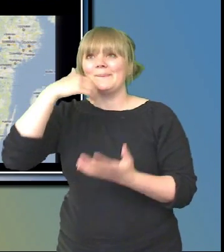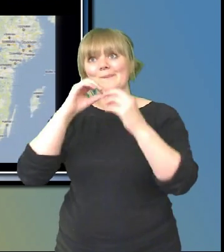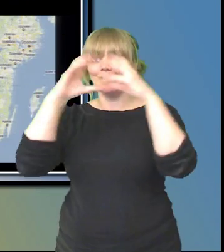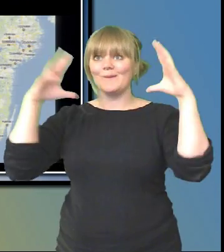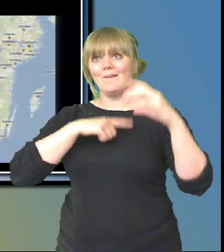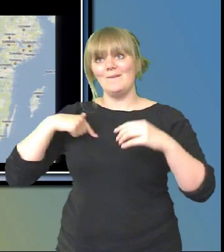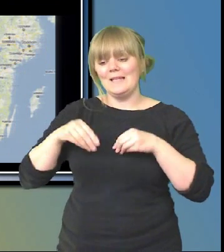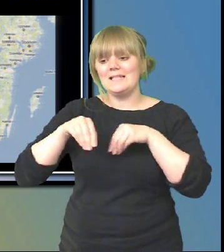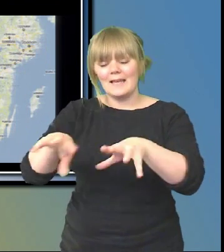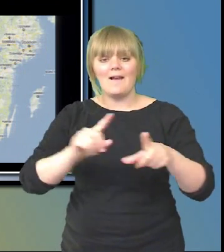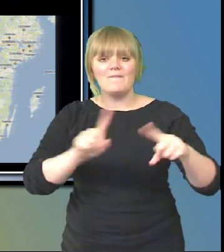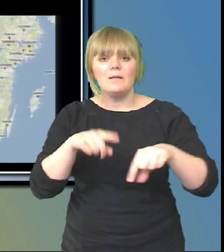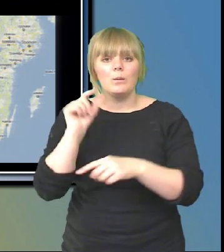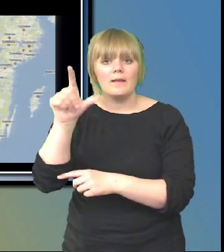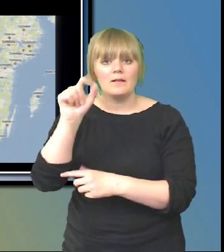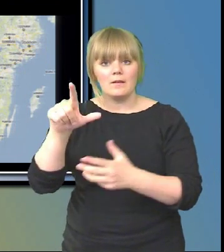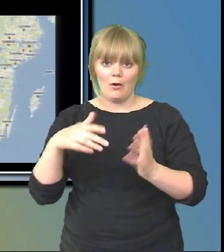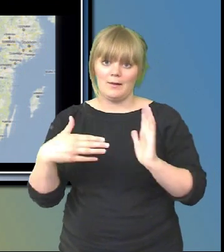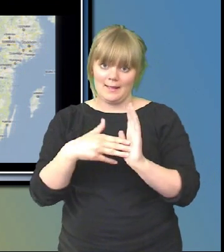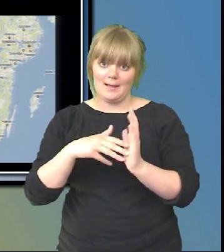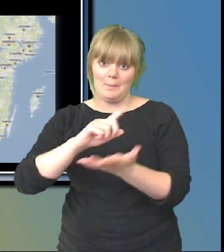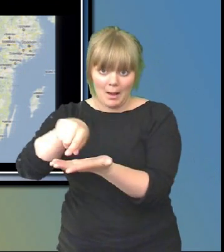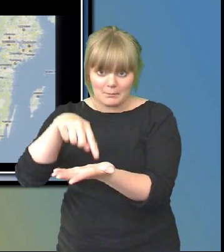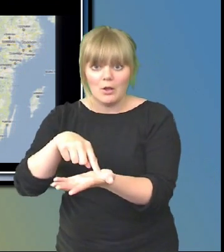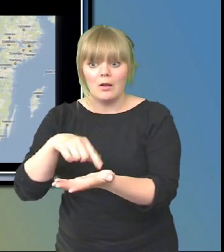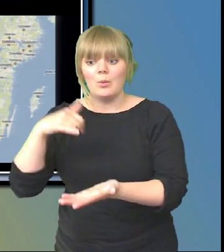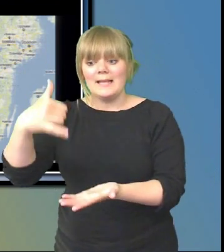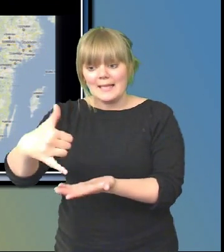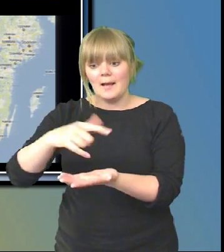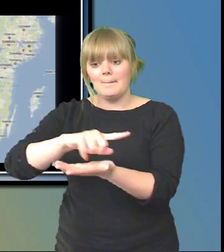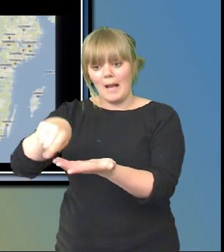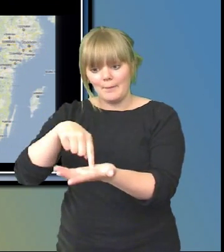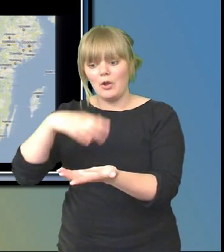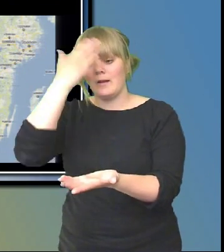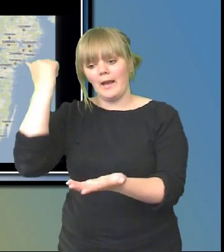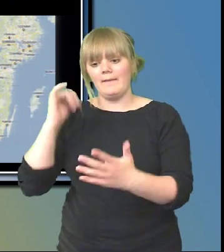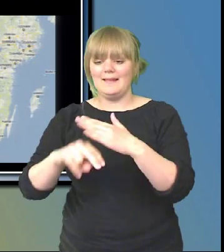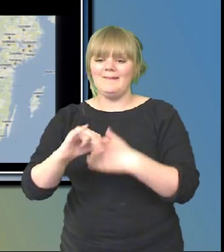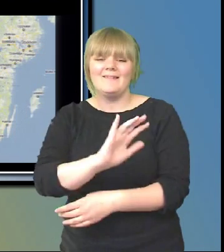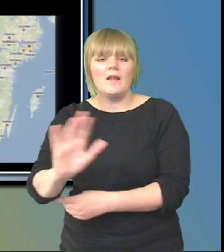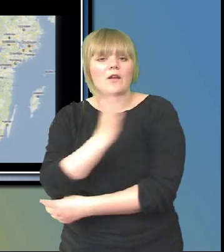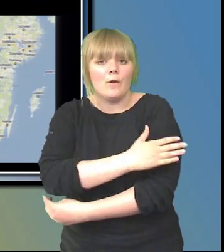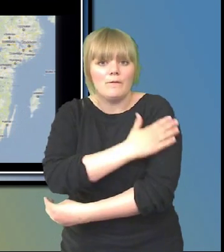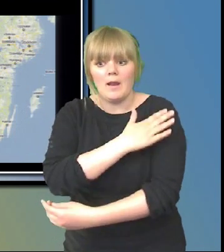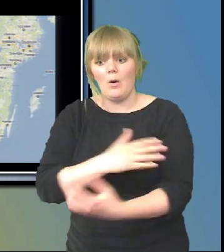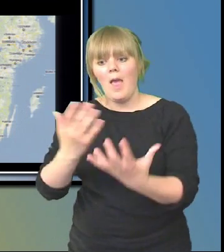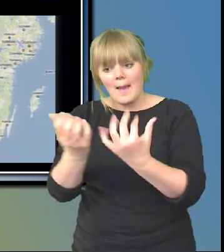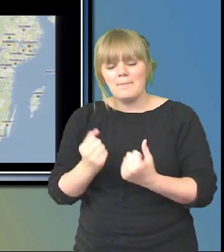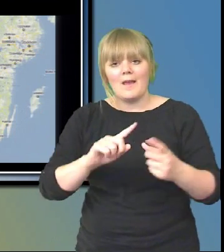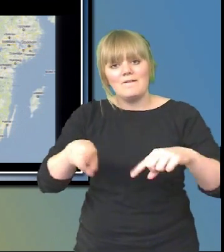paketen dit så att säga. där har de så att det är där man kan gå in och deras servrar och hämta videoströmmen till alla spelare som folk sitter och